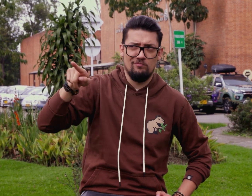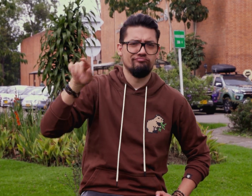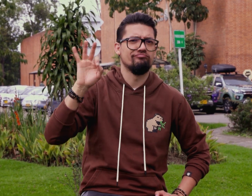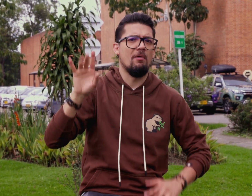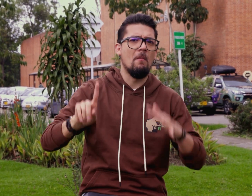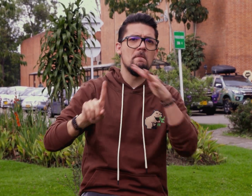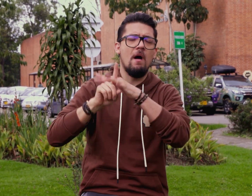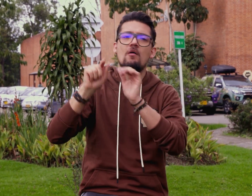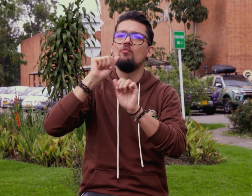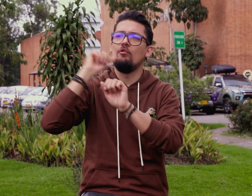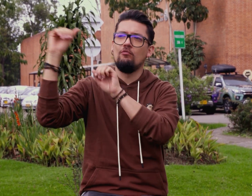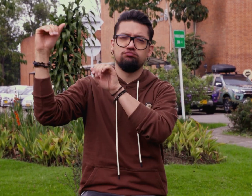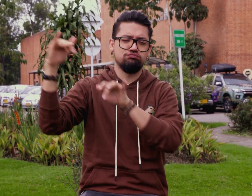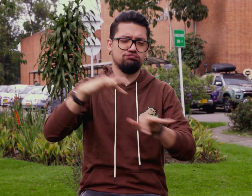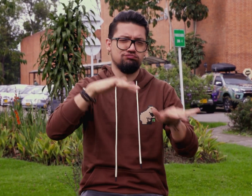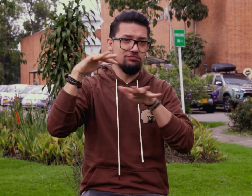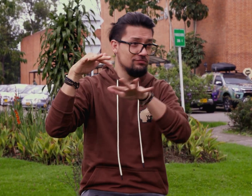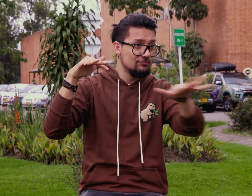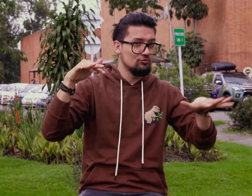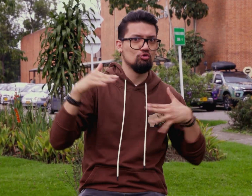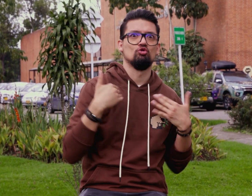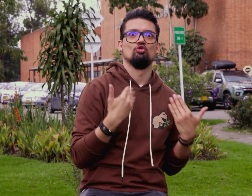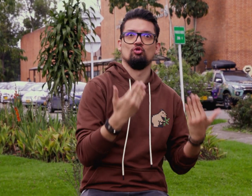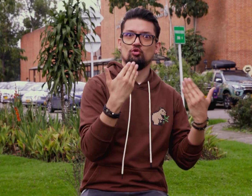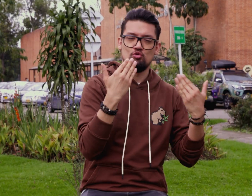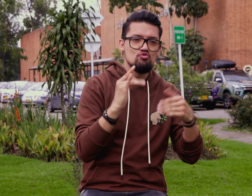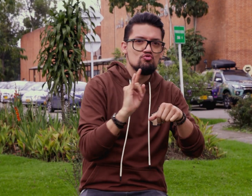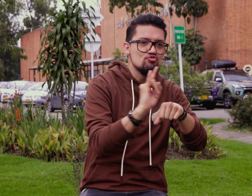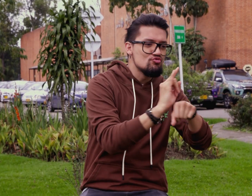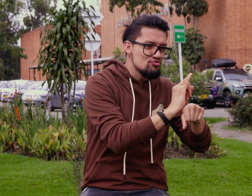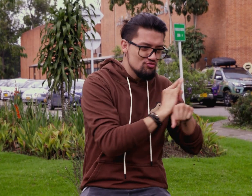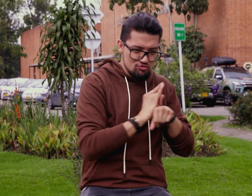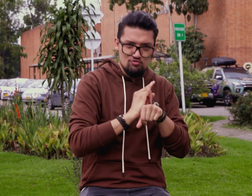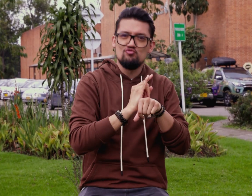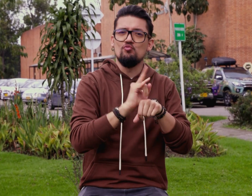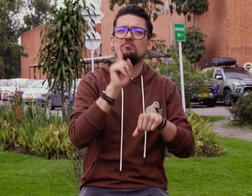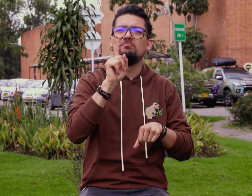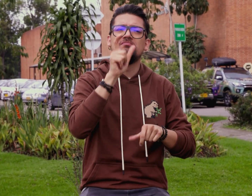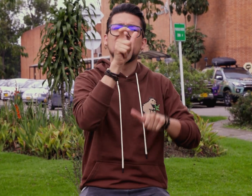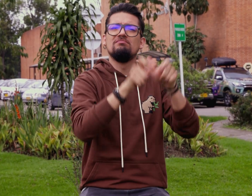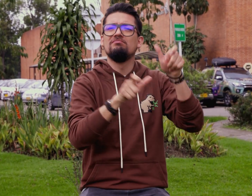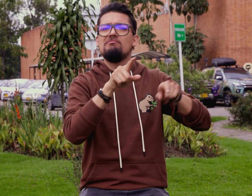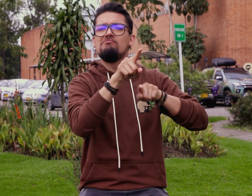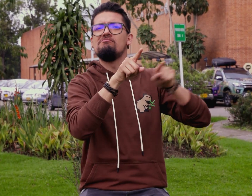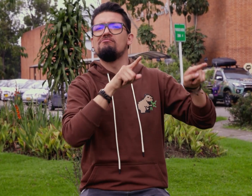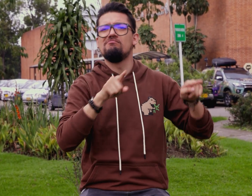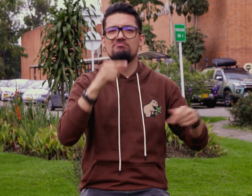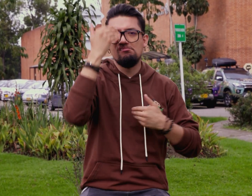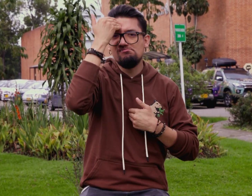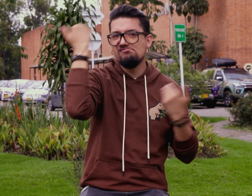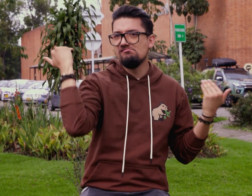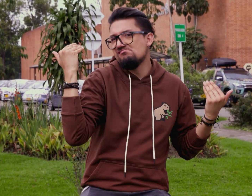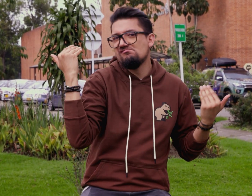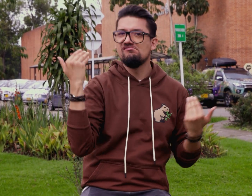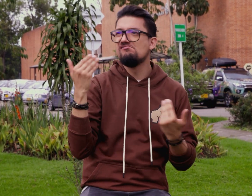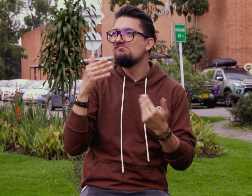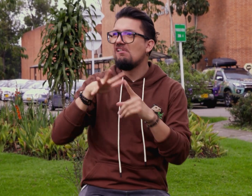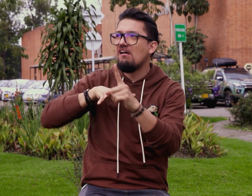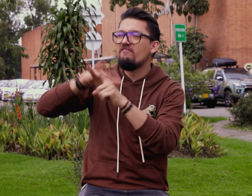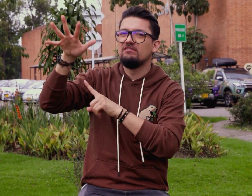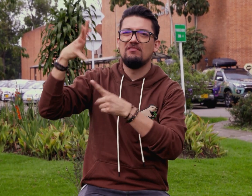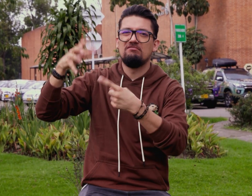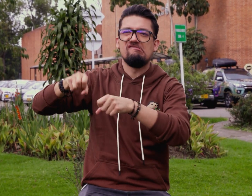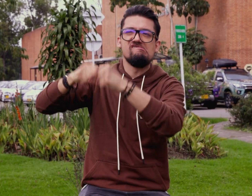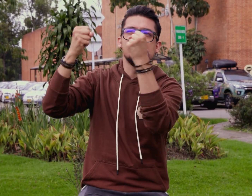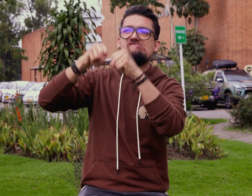Sabemos que el agua que consumimos nace en nuestras montañas, pero el hombre está cavando las montañas en este momento. ¿Por qué no hay